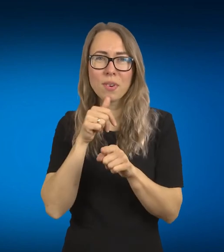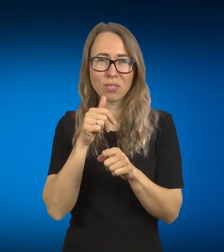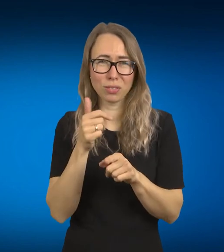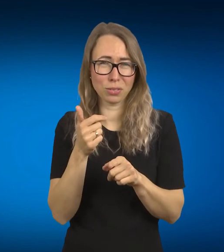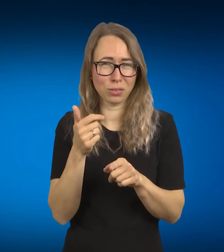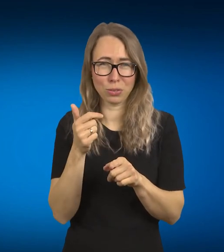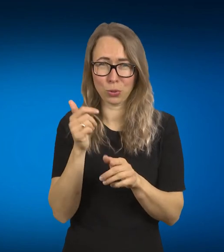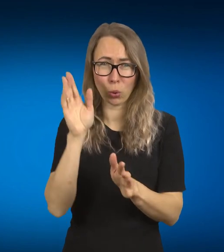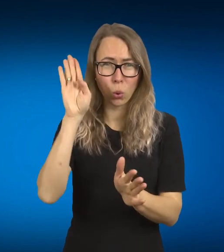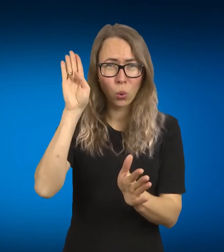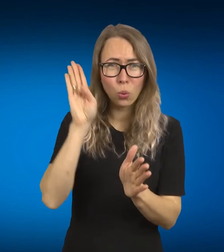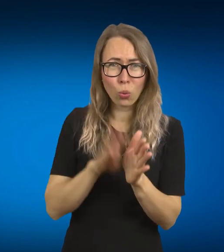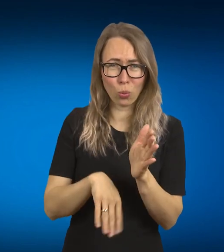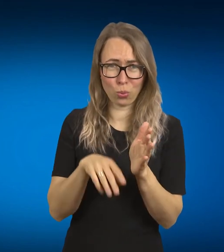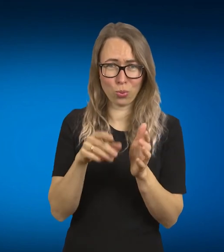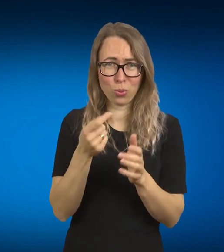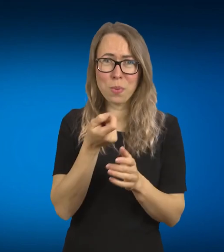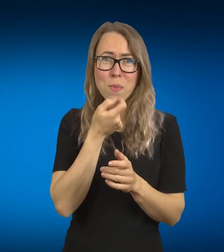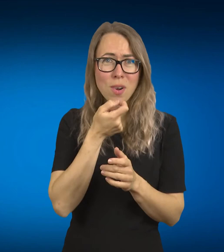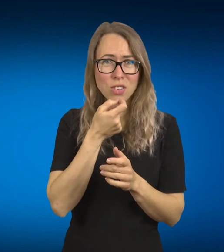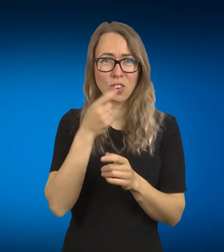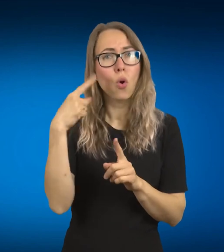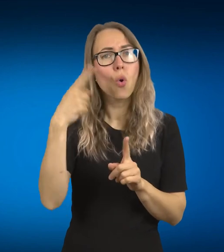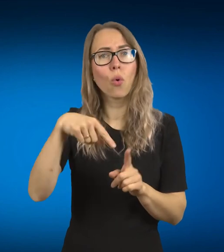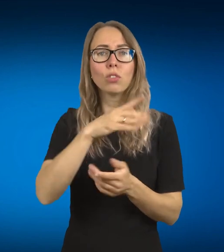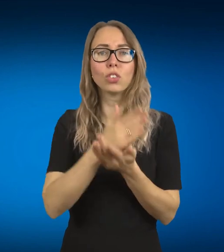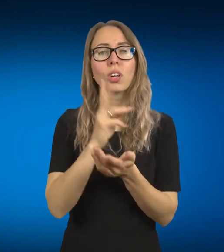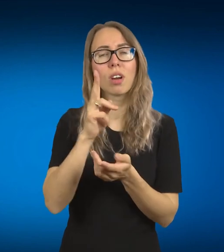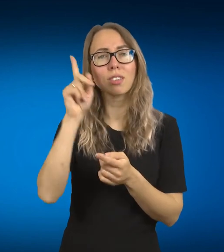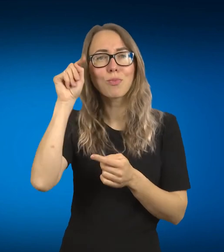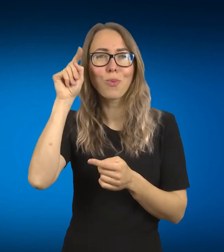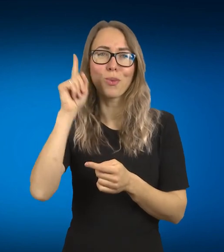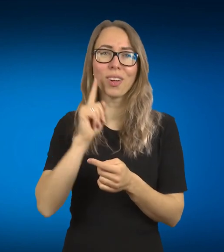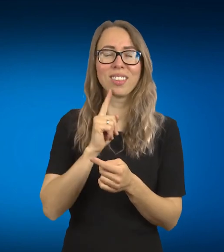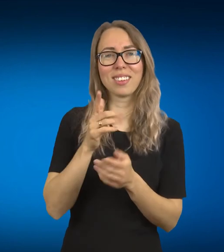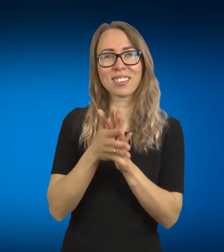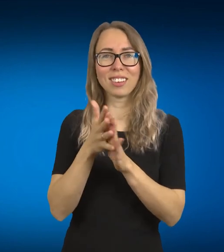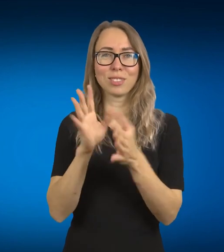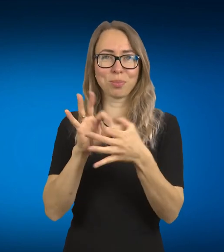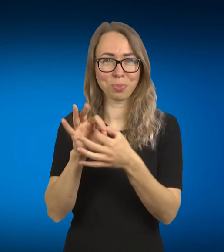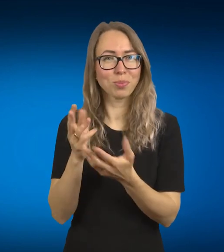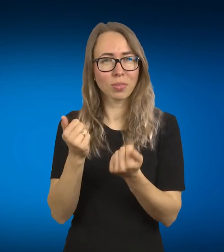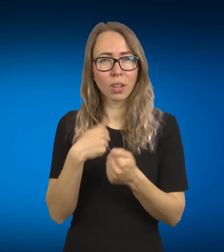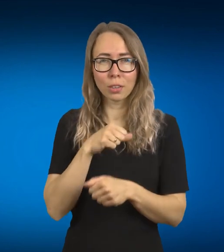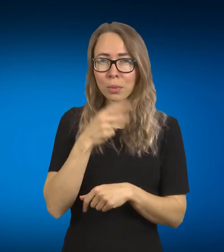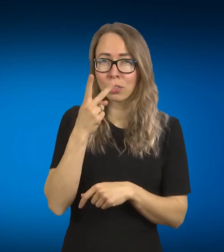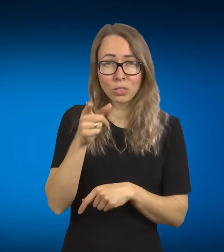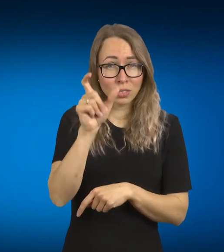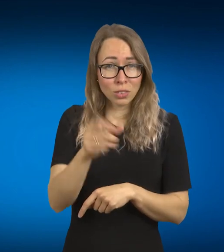mūsų čia tos kalbančios bendruomenės liktų. Tai vat visa tokia nuostabi iš tikras labai labai didelė širdim